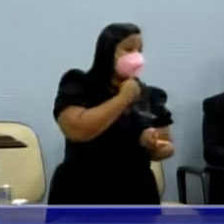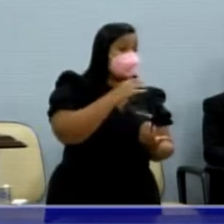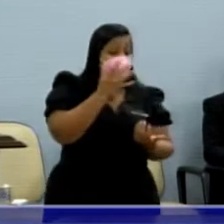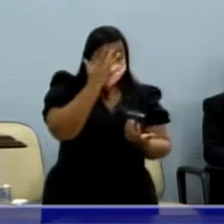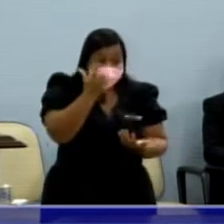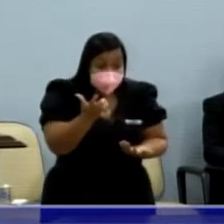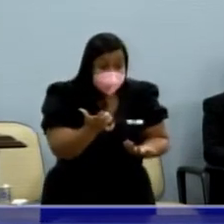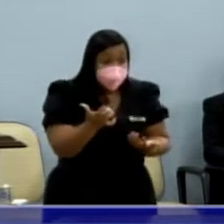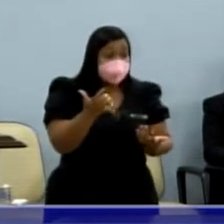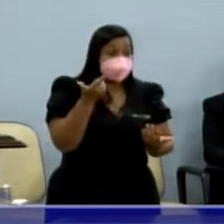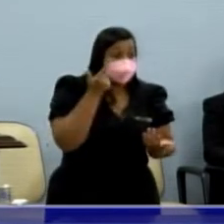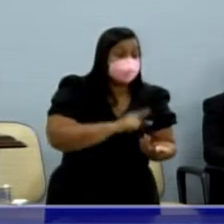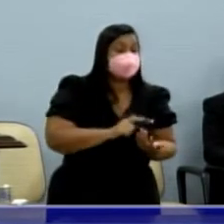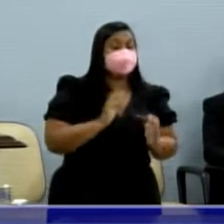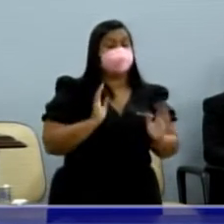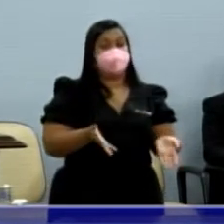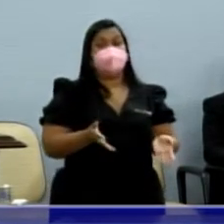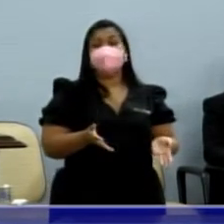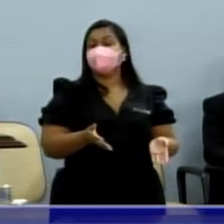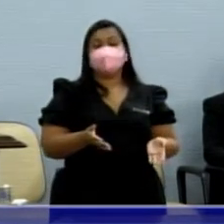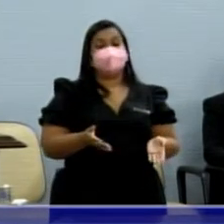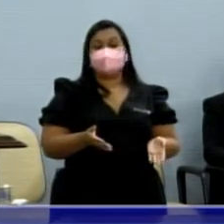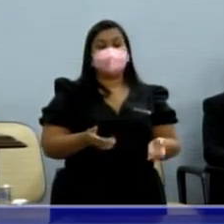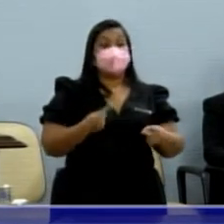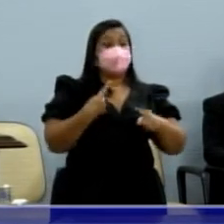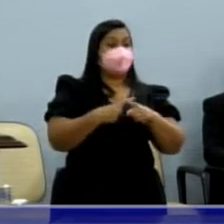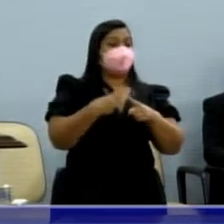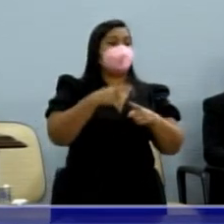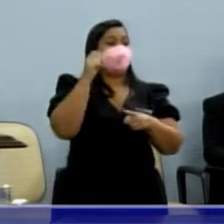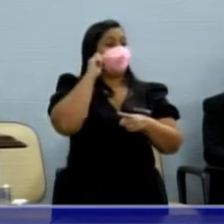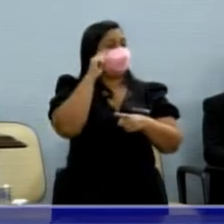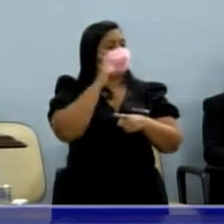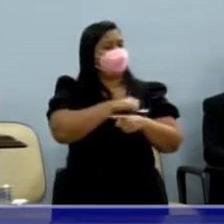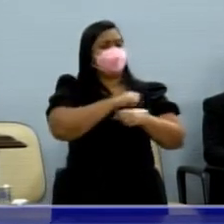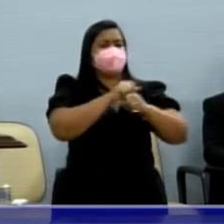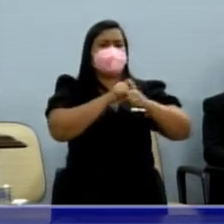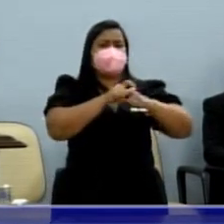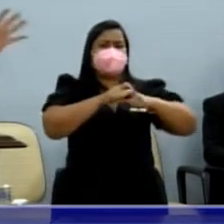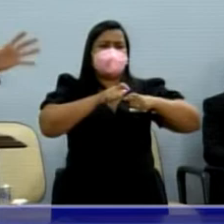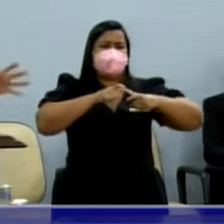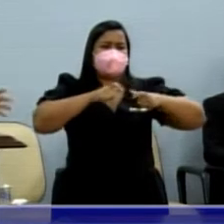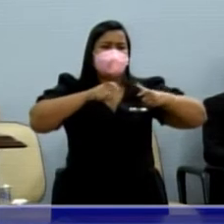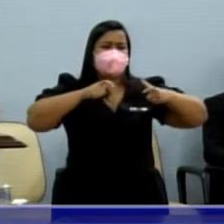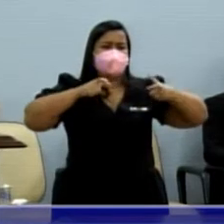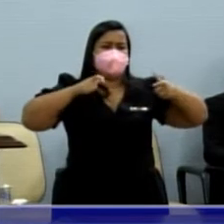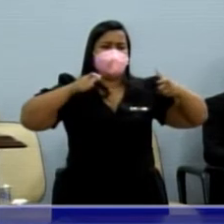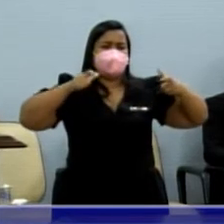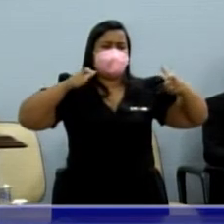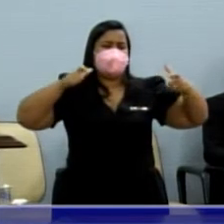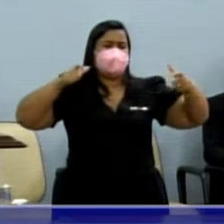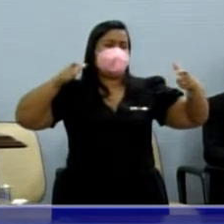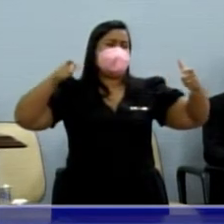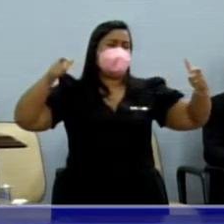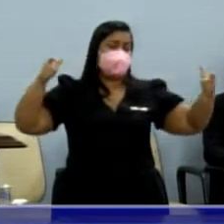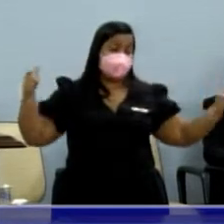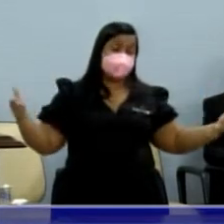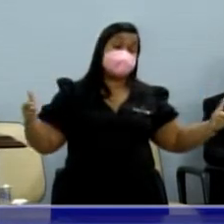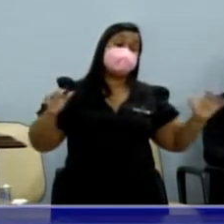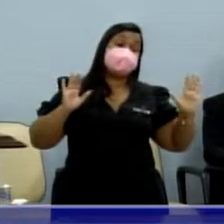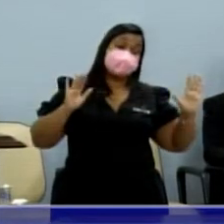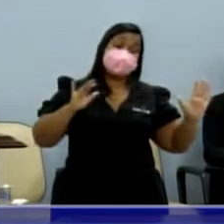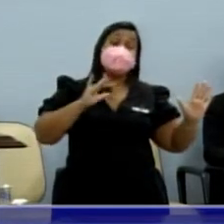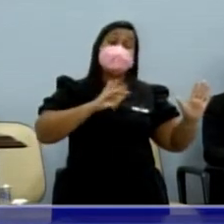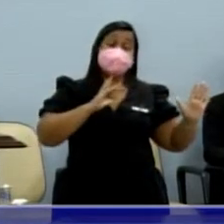jeito que a gente quer, porque Rio Preto é muito grande. Peixão, Rio Preto é gigante, tem prioridades,